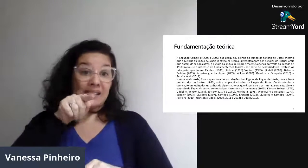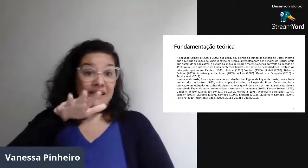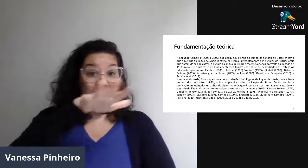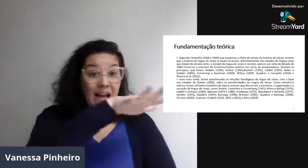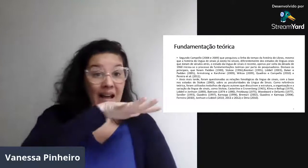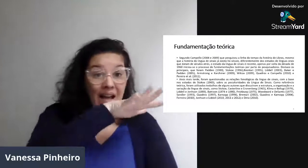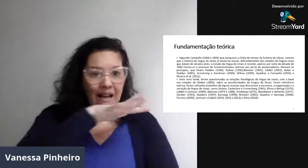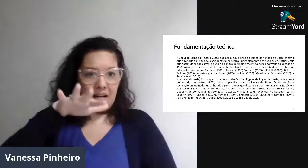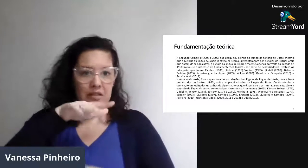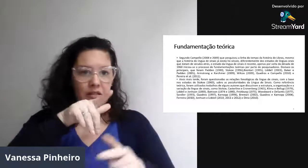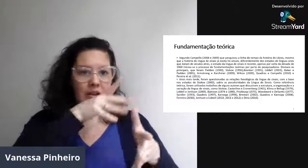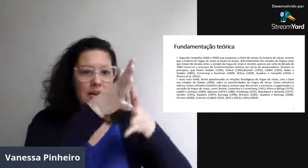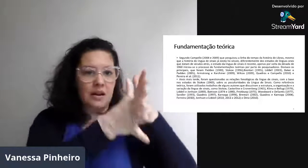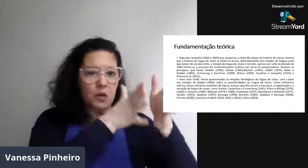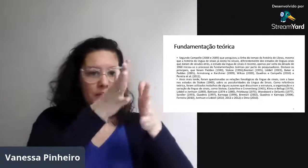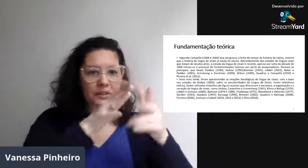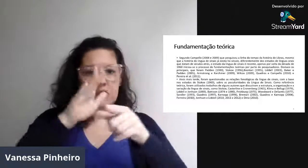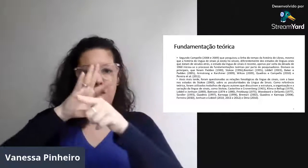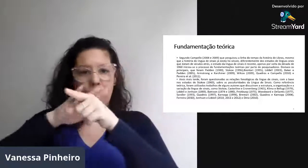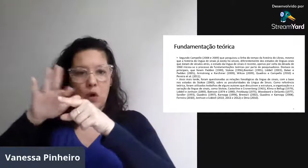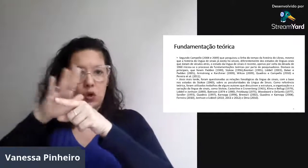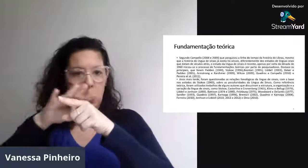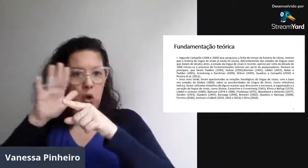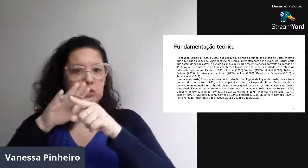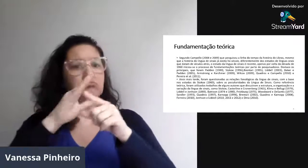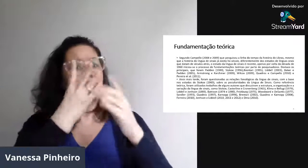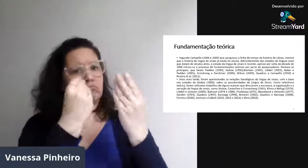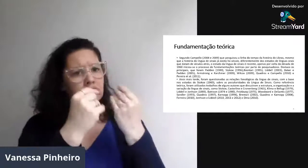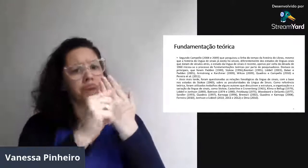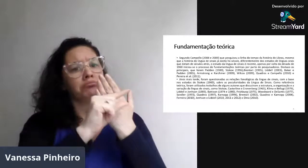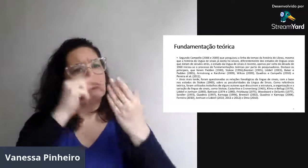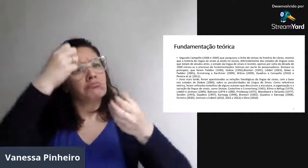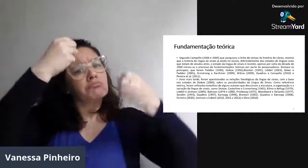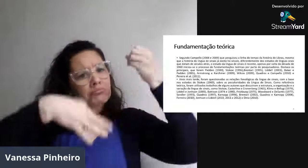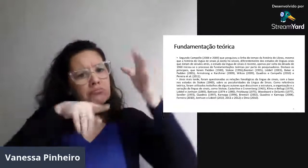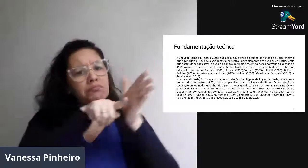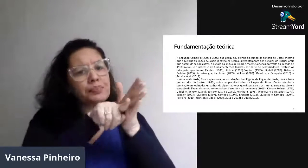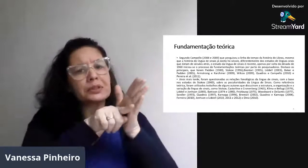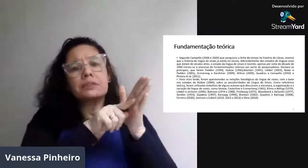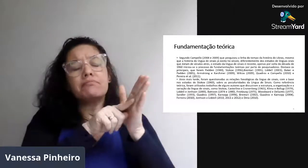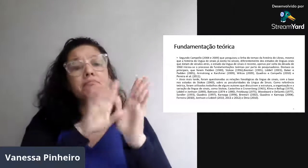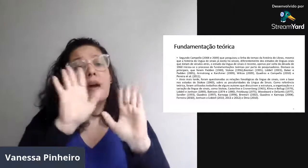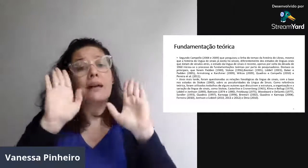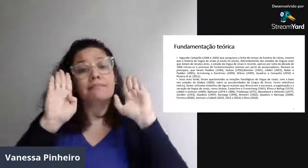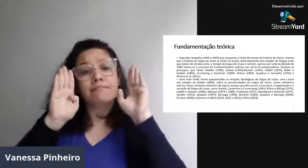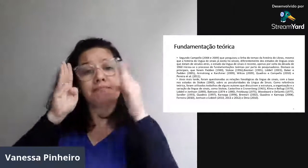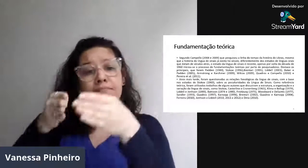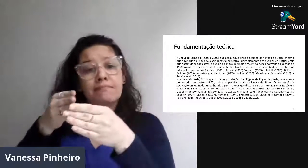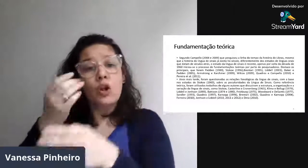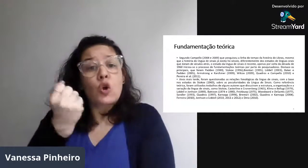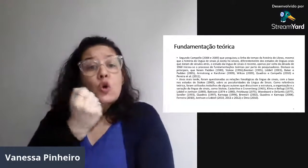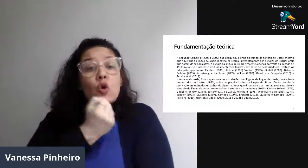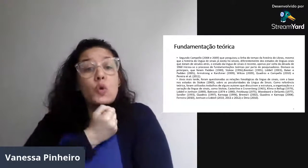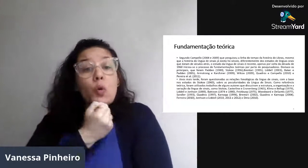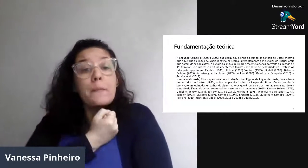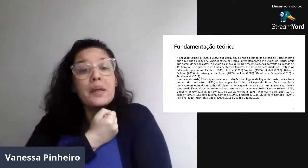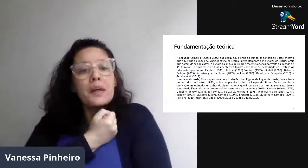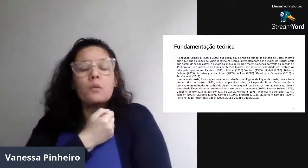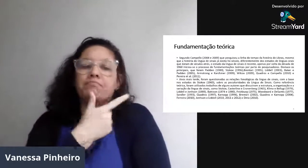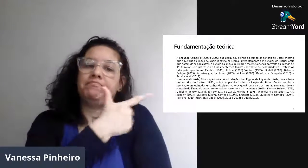Mas nessas áreas, né? De sinais e fonológicas, tem diversos autores.